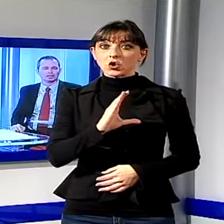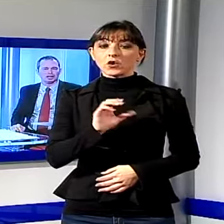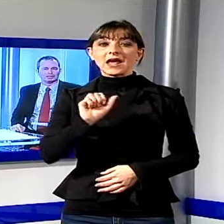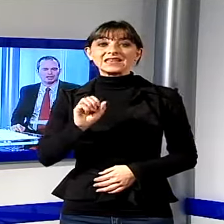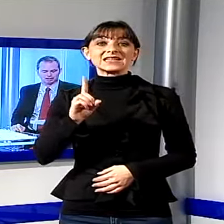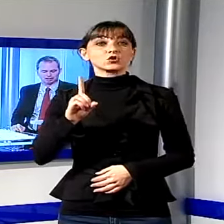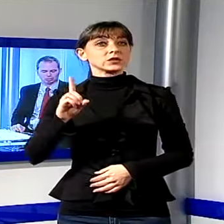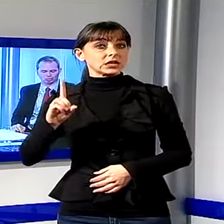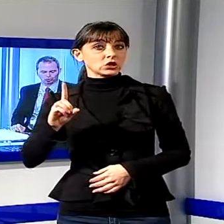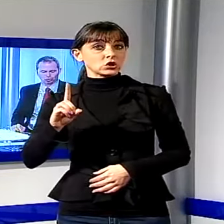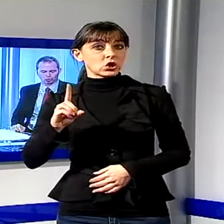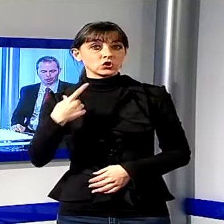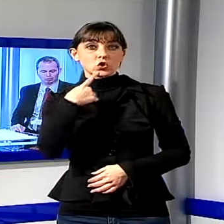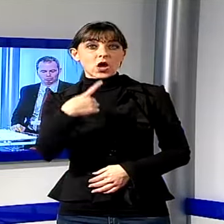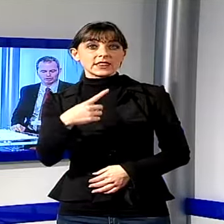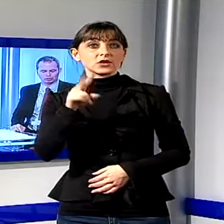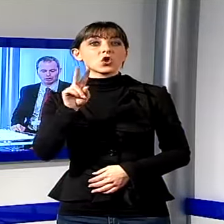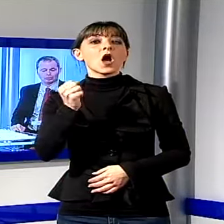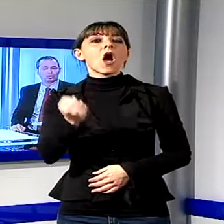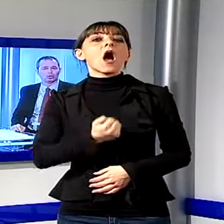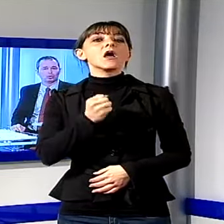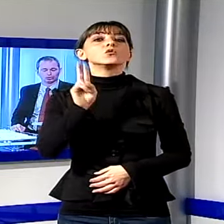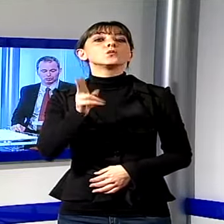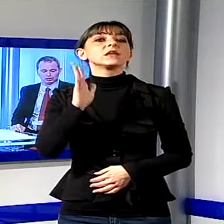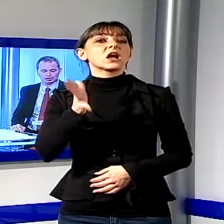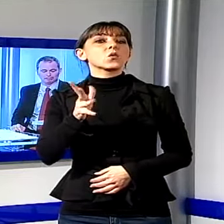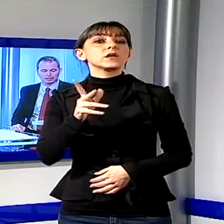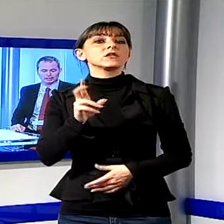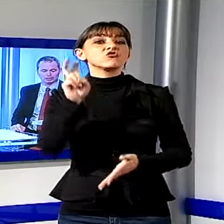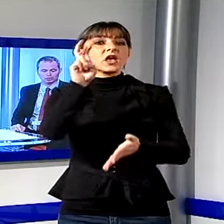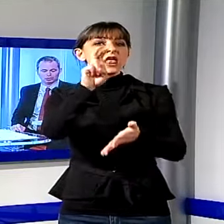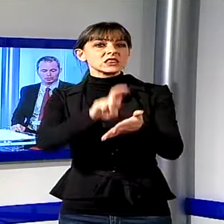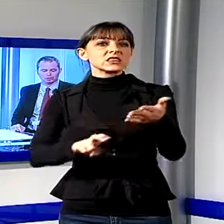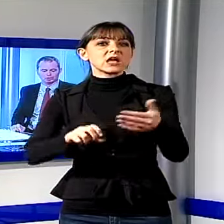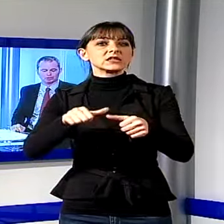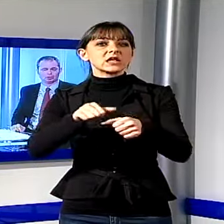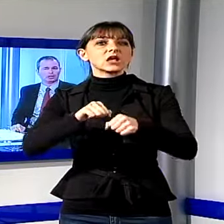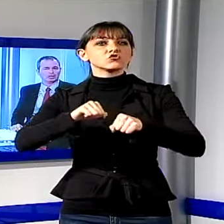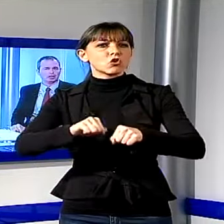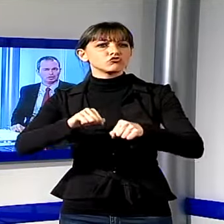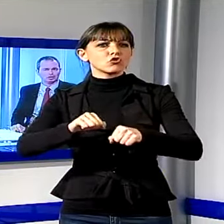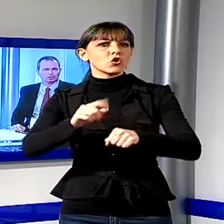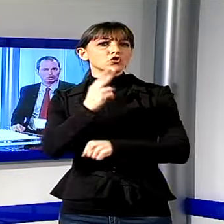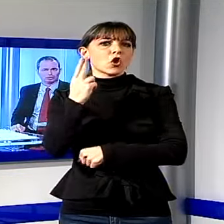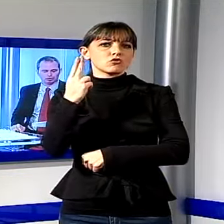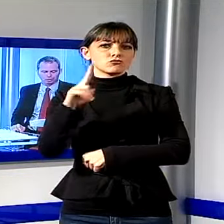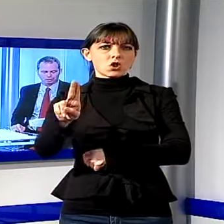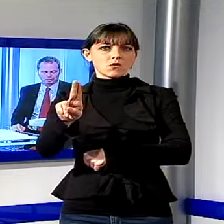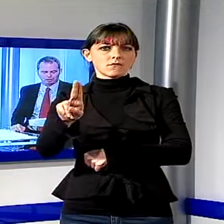tassa di soggiorno.'annuncio è stato dato nel corso dell'Assemblea dell'Associazione Albergatori di Lido di Camaiore ovviamente